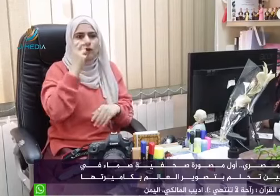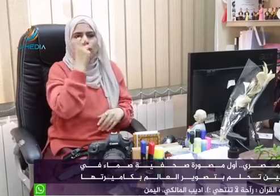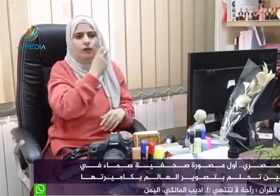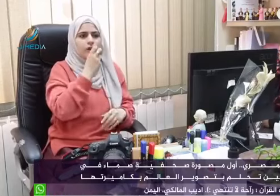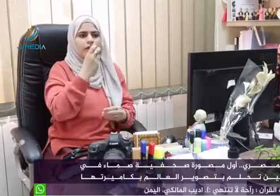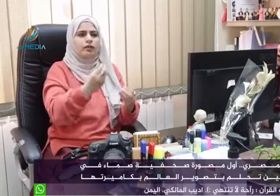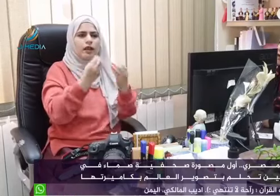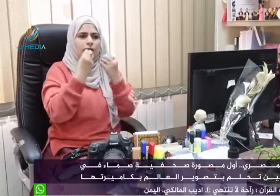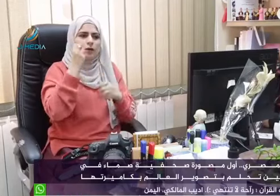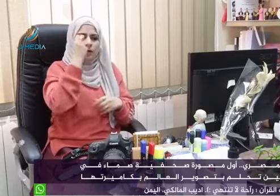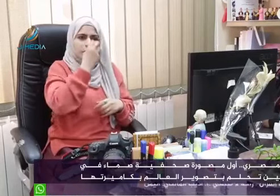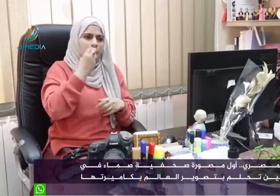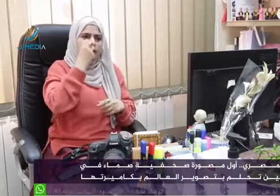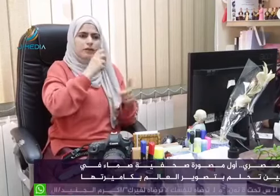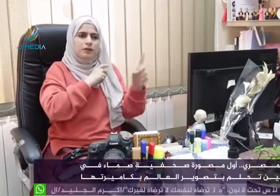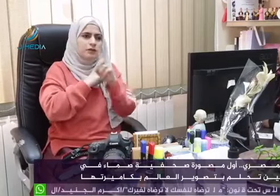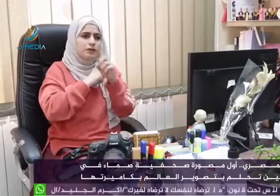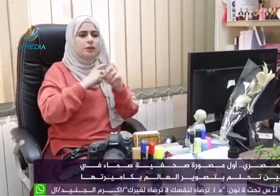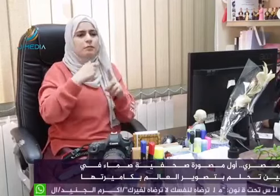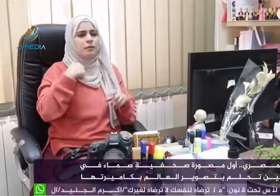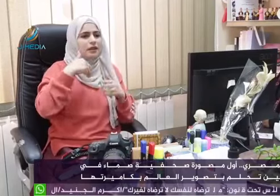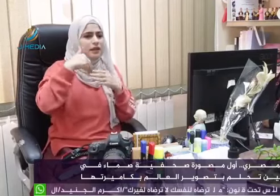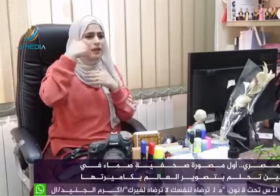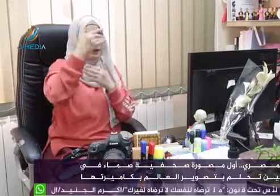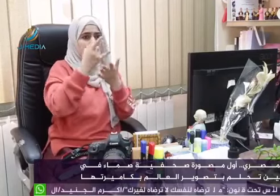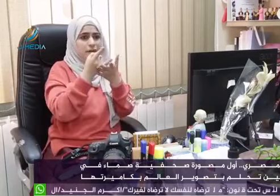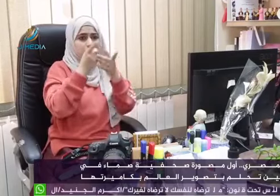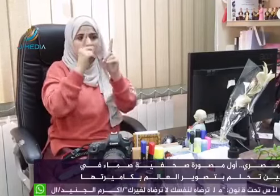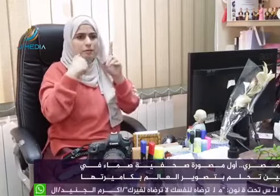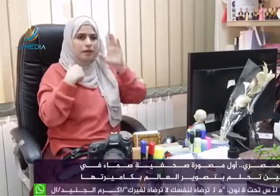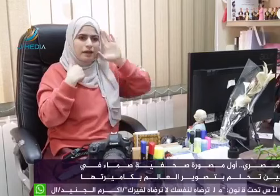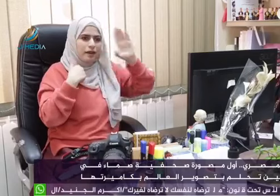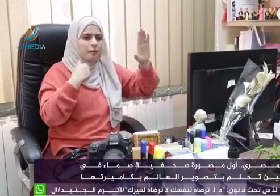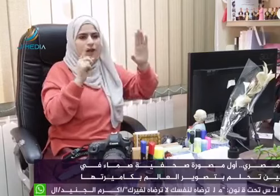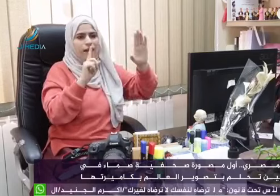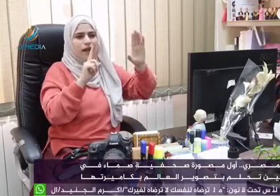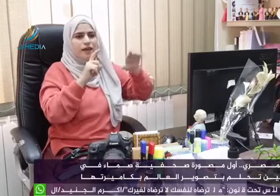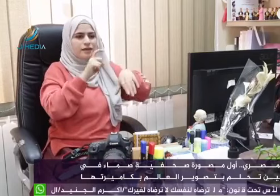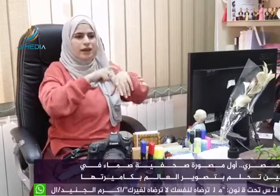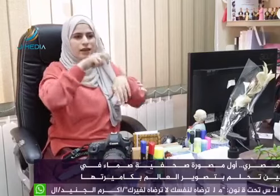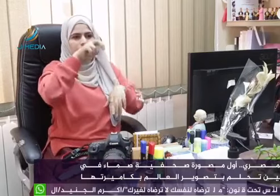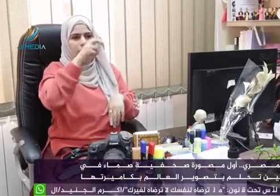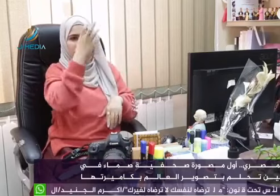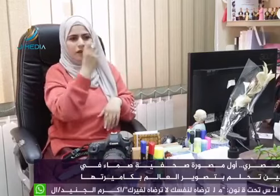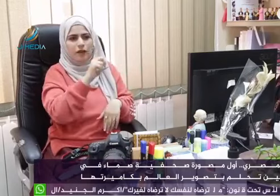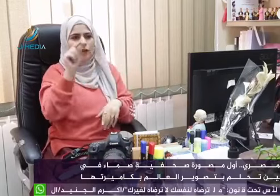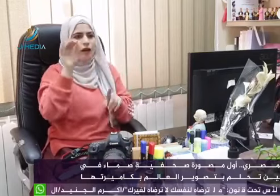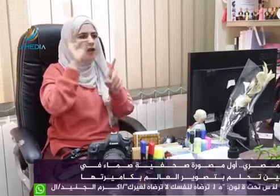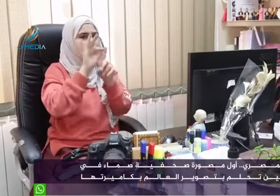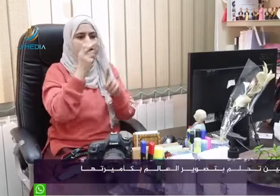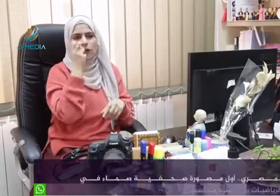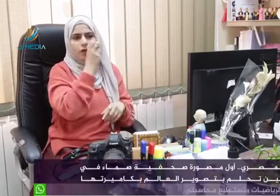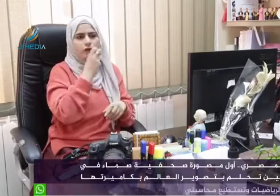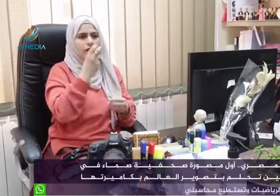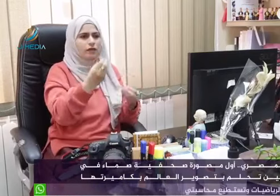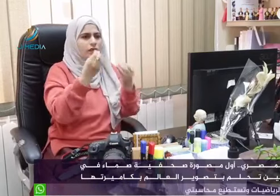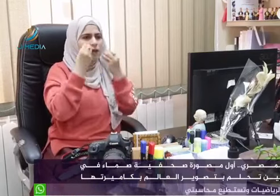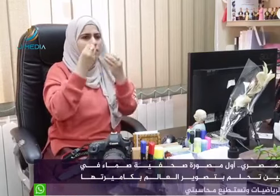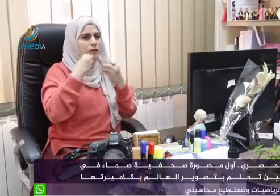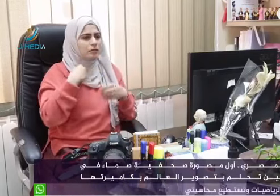نطق الكلمات كثير أخد وقت وكنت أروح على المدرسة الإسلامية الهدف